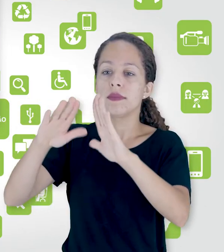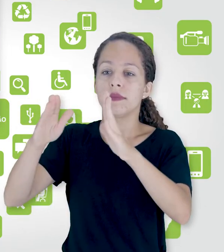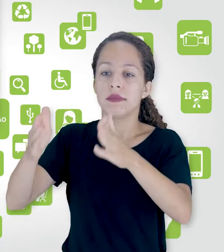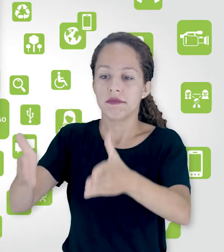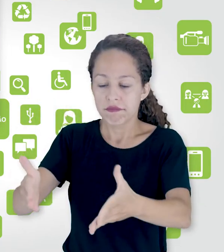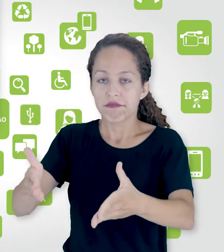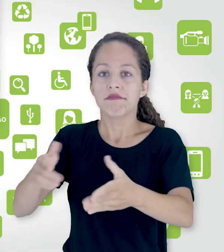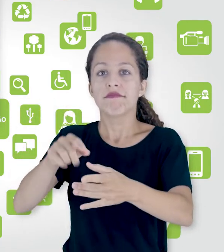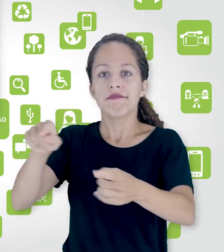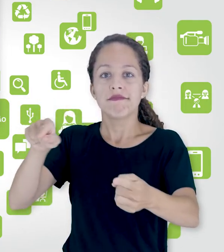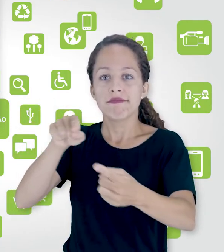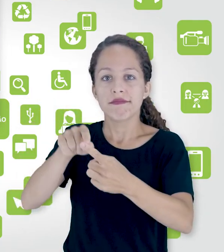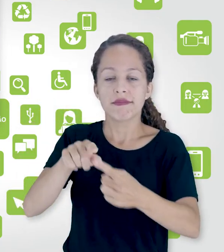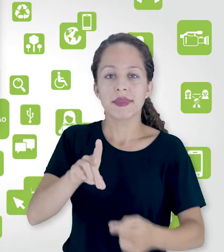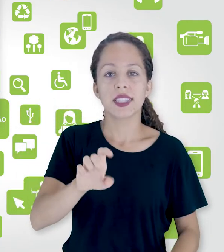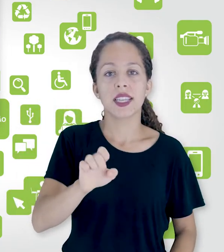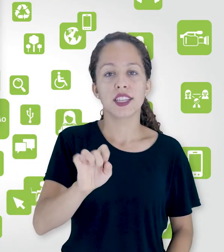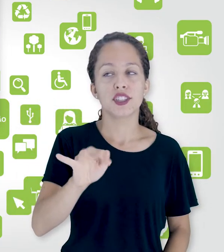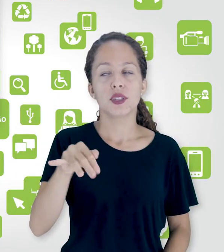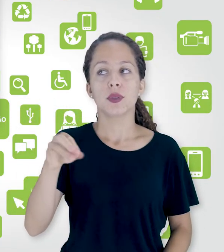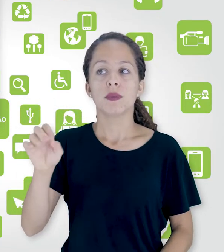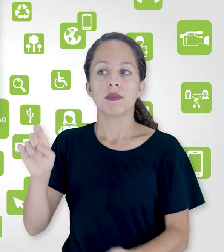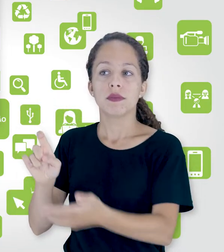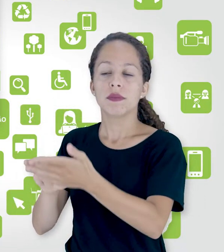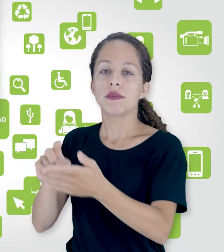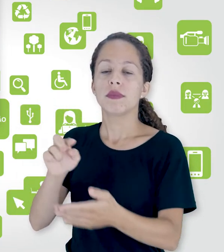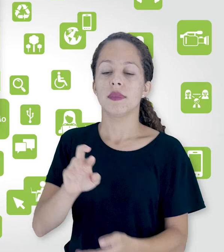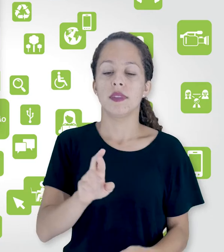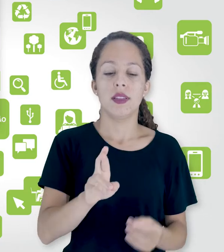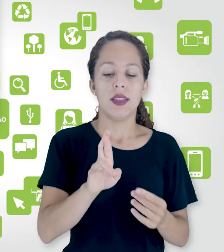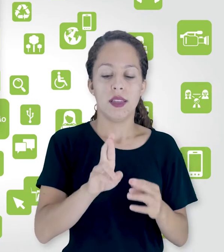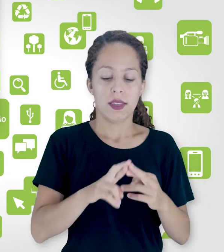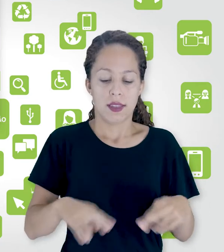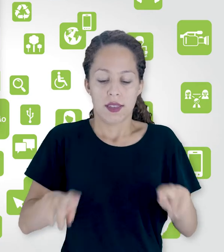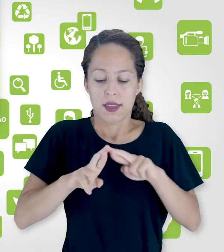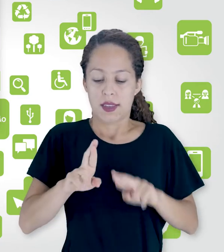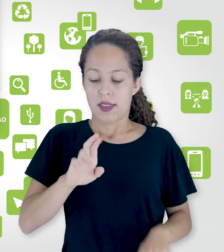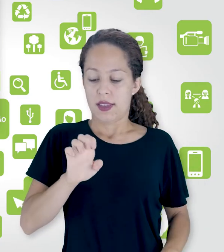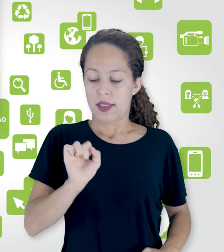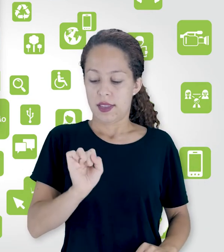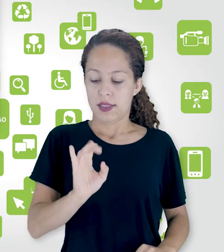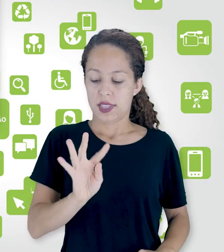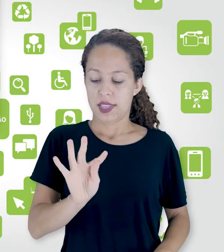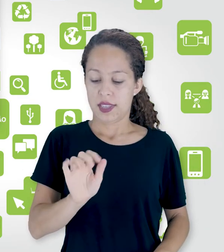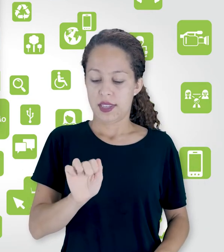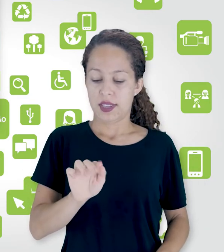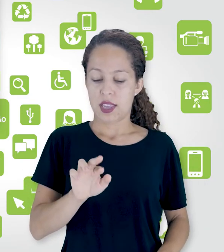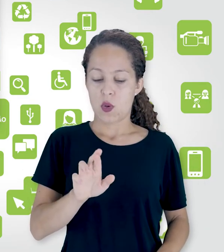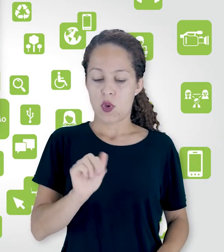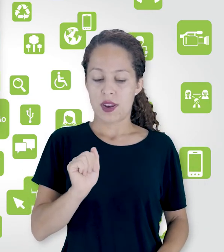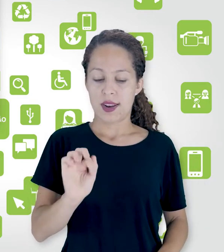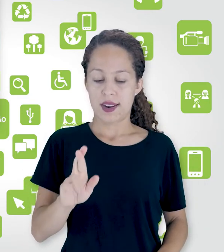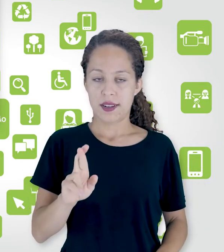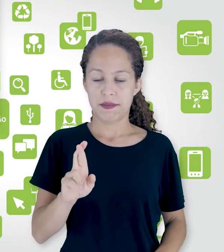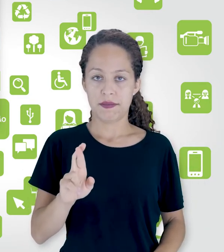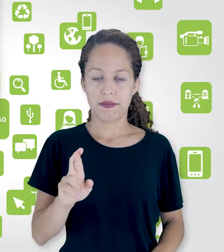e clicar em restaurar. E aí, quando você clica em restaurar, ele pede para subir o